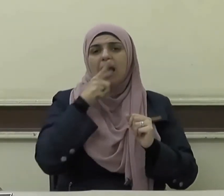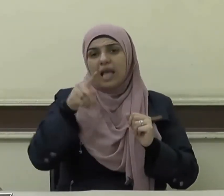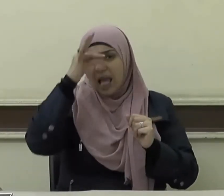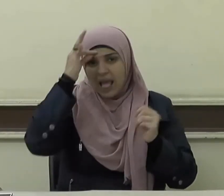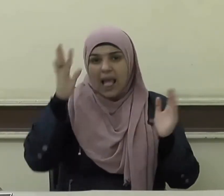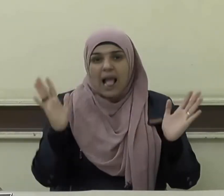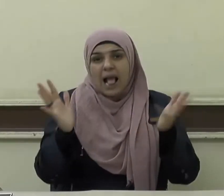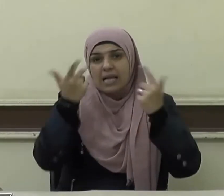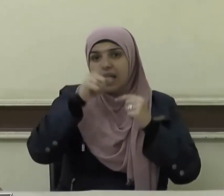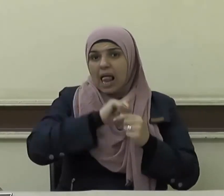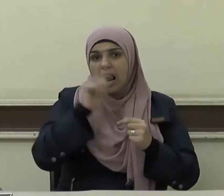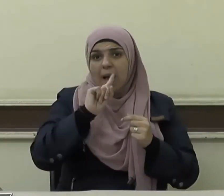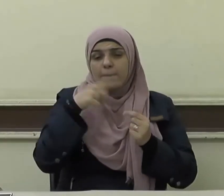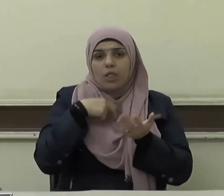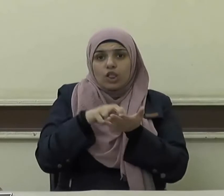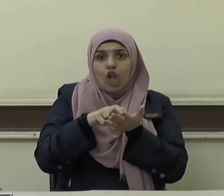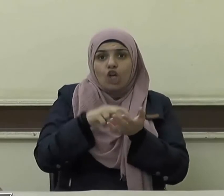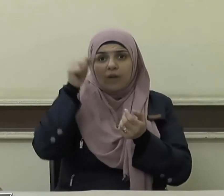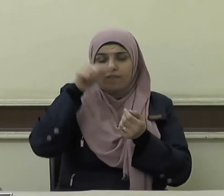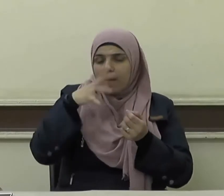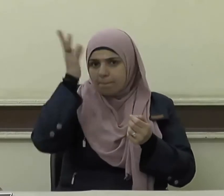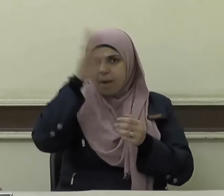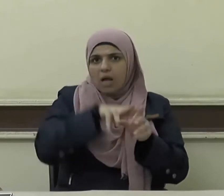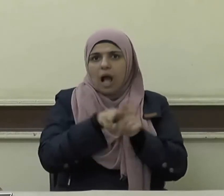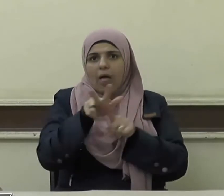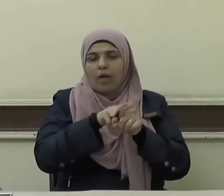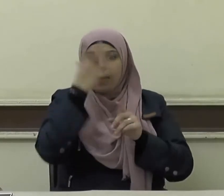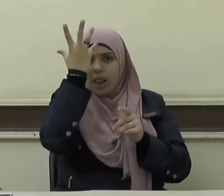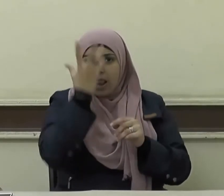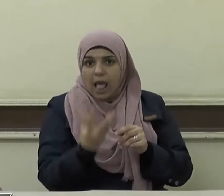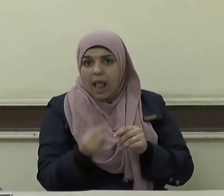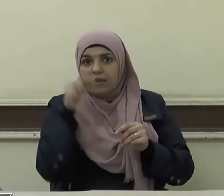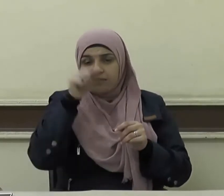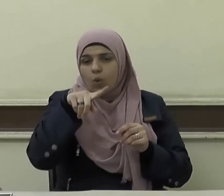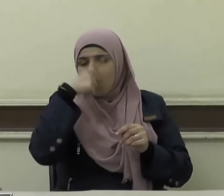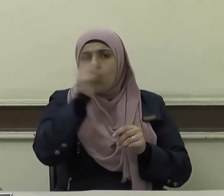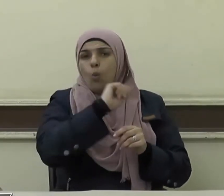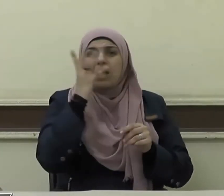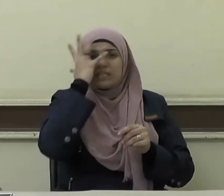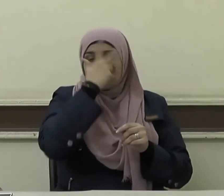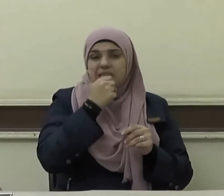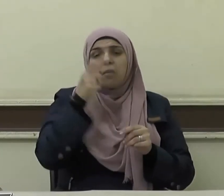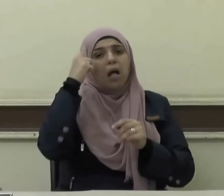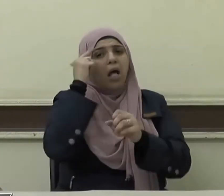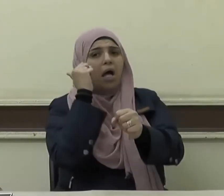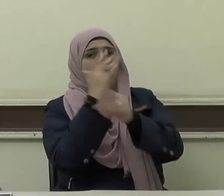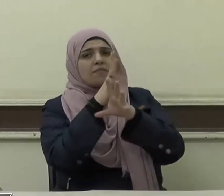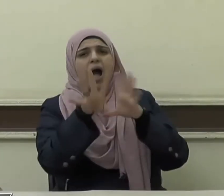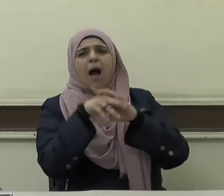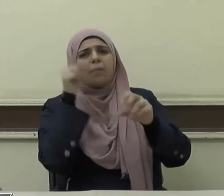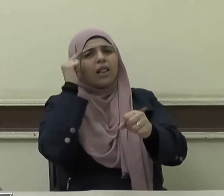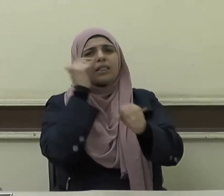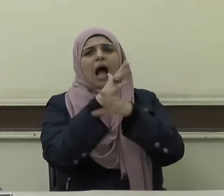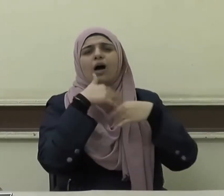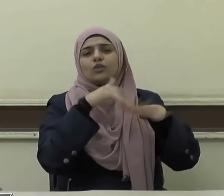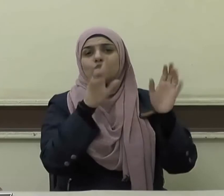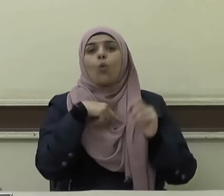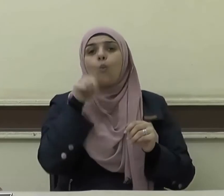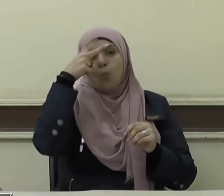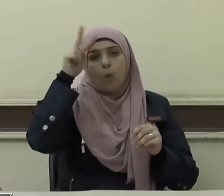إذا لم تخش عاقبة الليالي ولم تستحي ففعل ما تشاء ومن